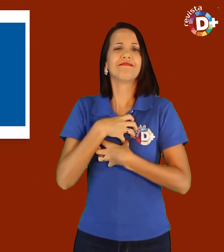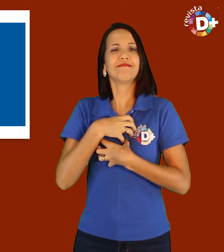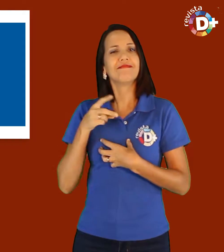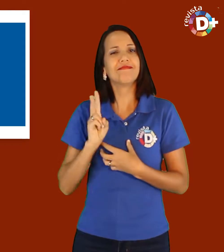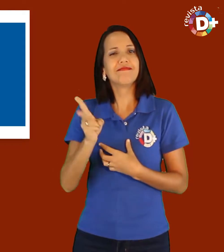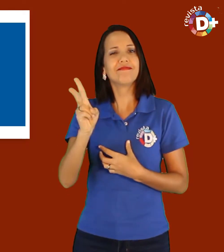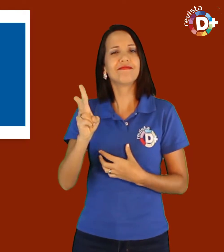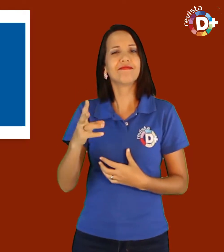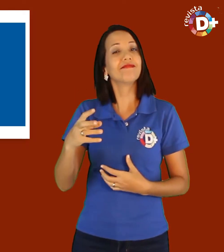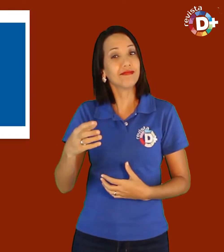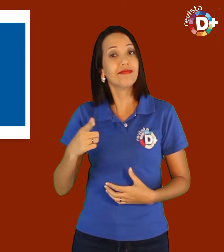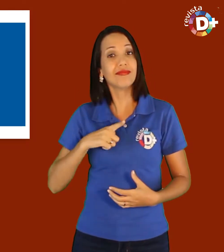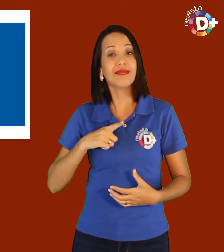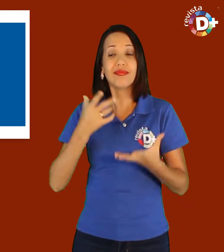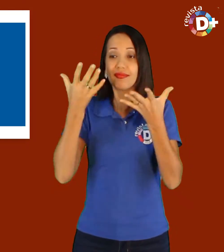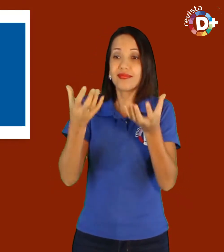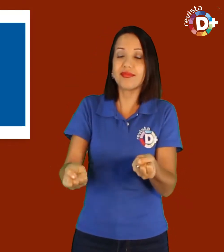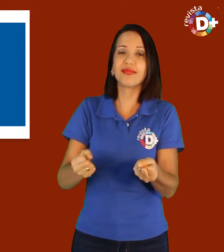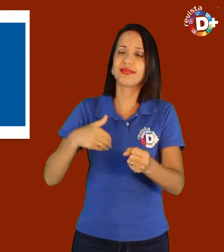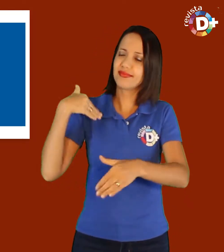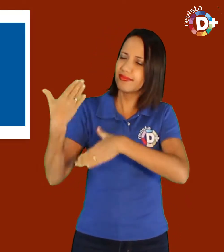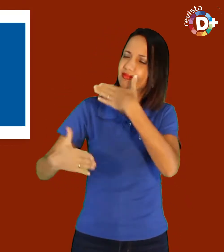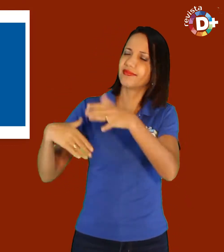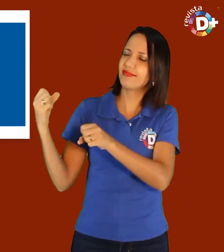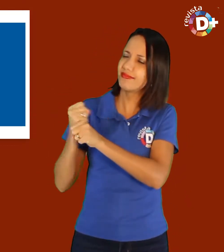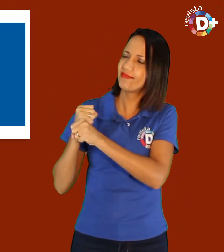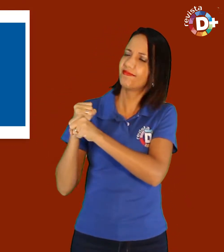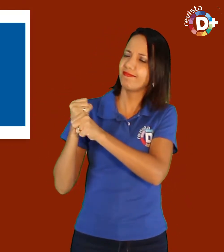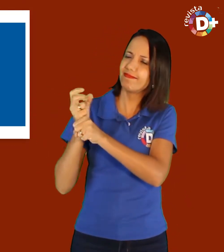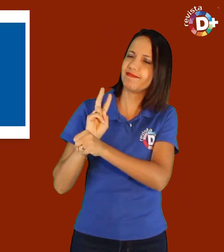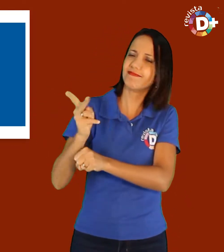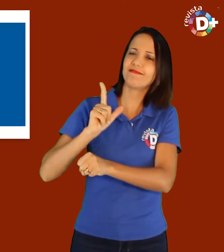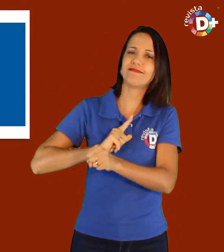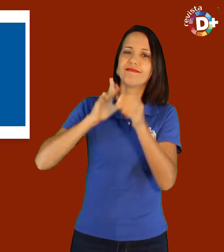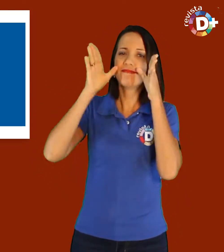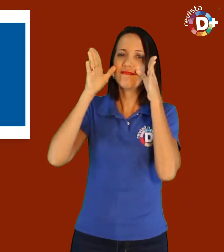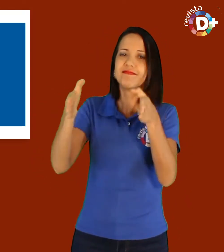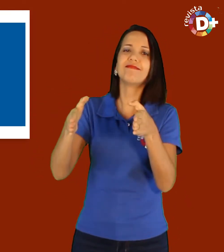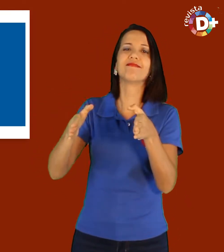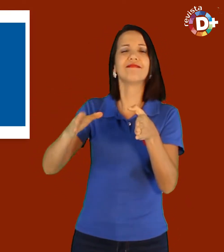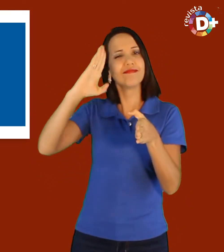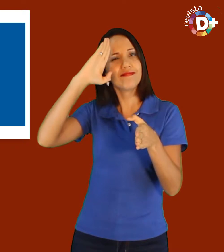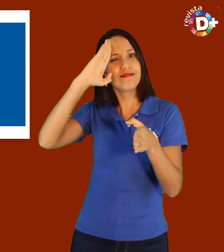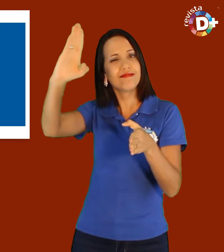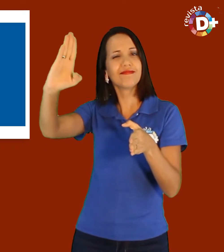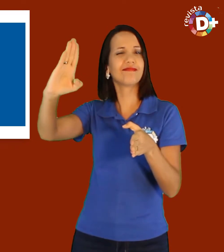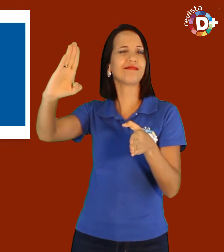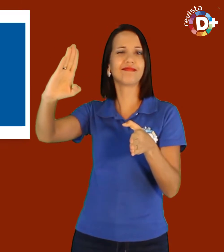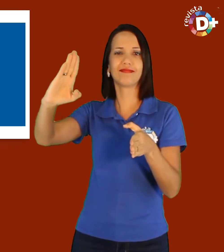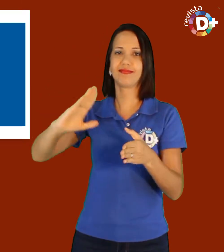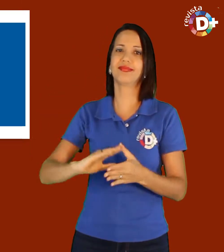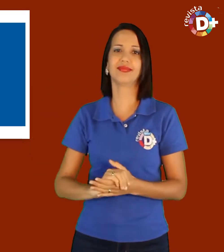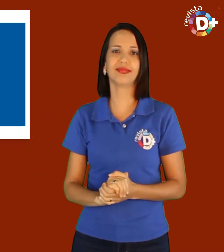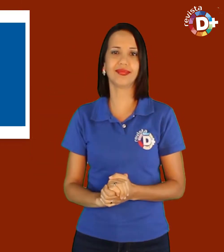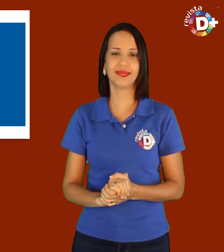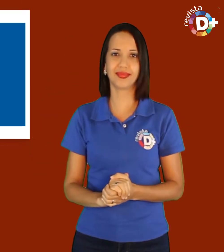sempre foi a primeira bandeira e, nesse sentido, ao longo dos anos, sempre demos a ela prioridade